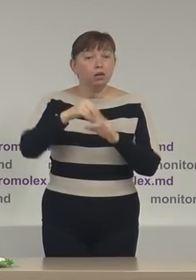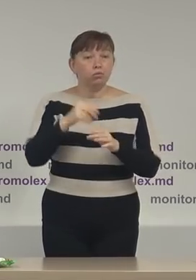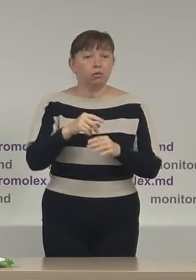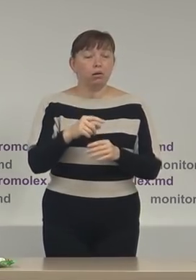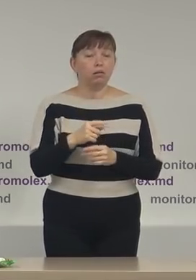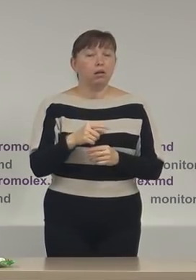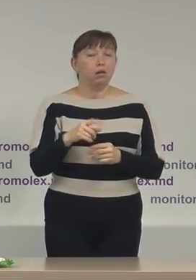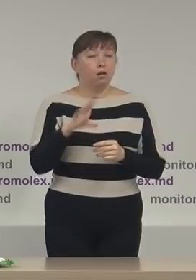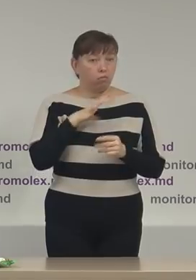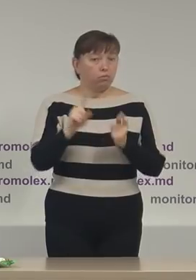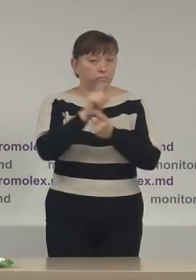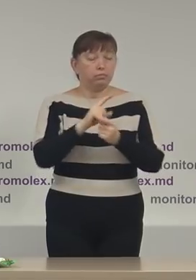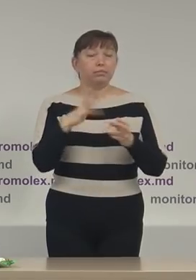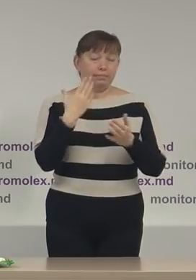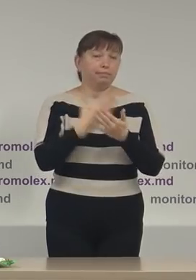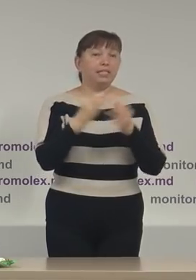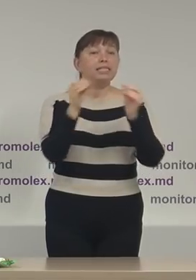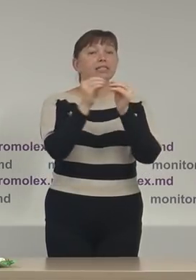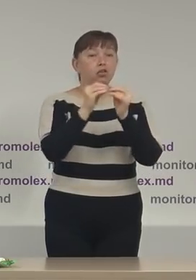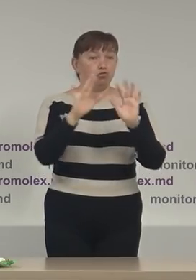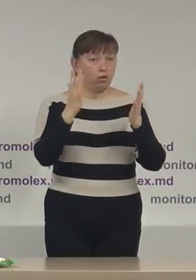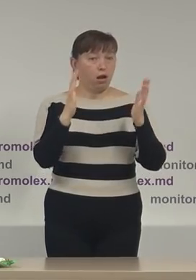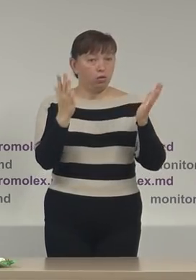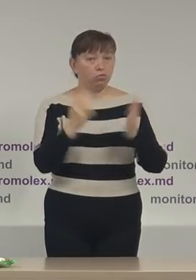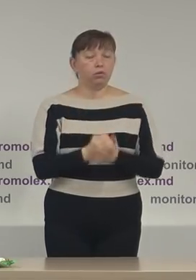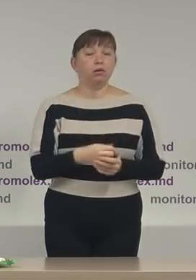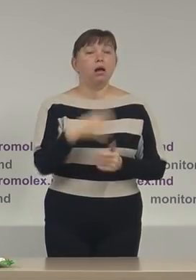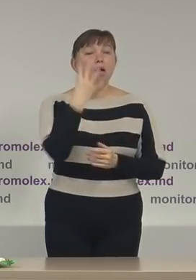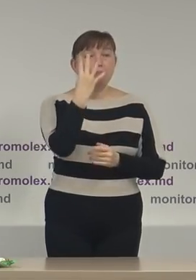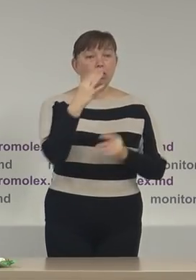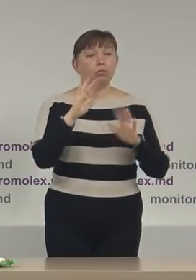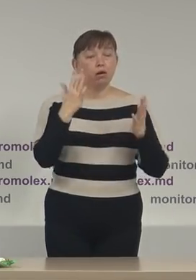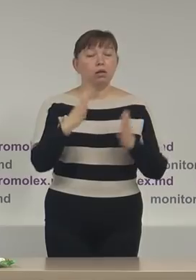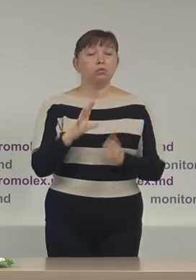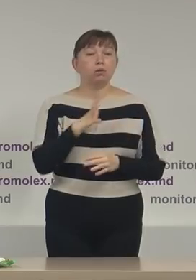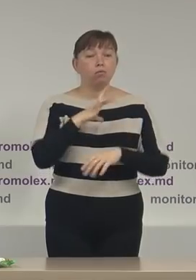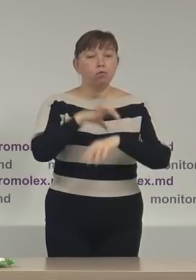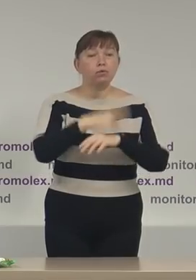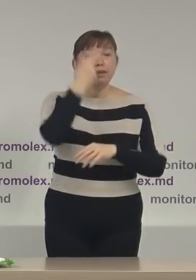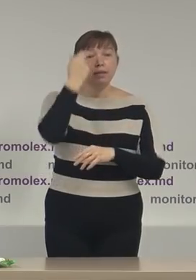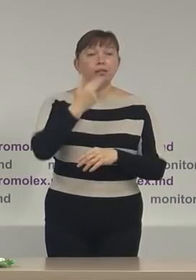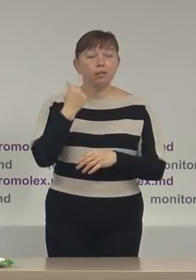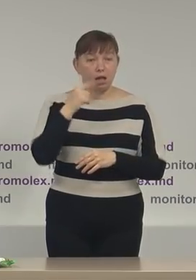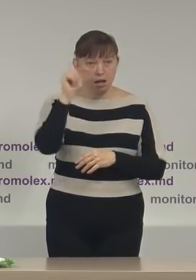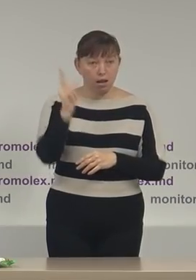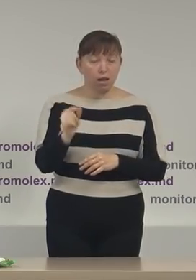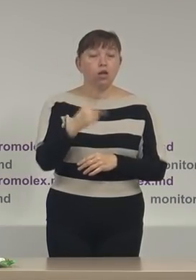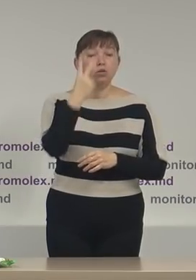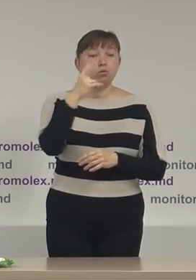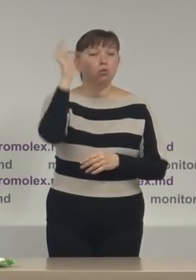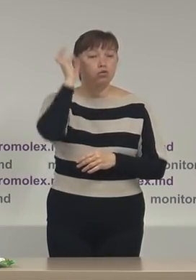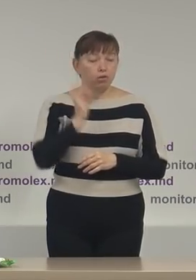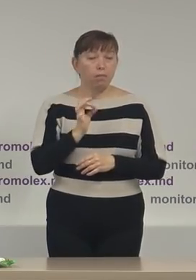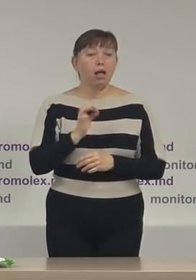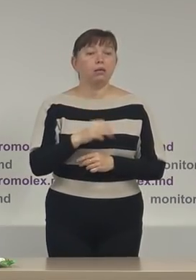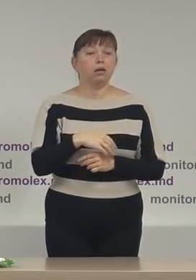în cel puțin 10 cazuri, 4 cazuri se atestă în Italia, 2 cazuri în Germania,